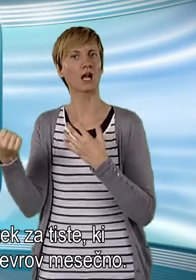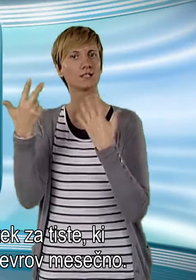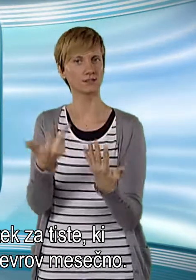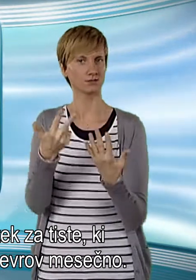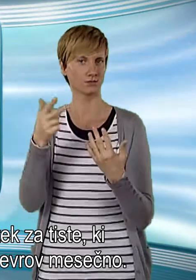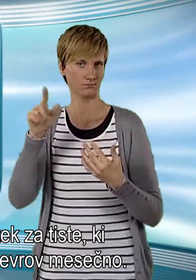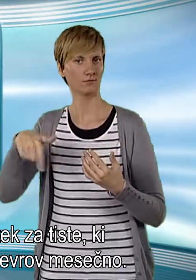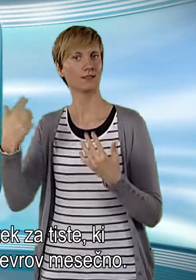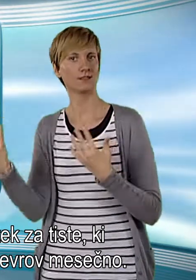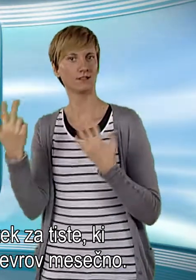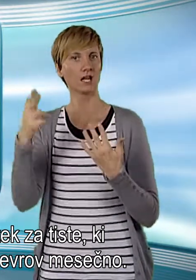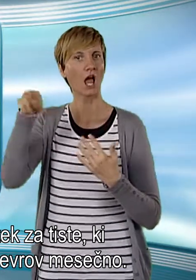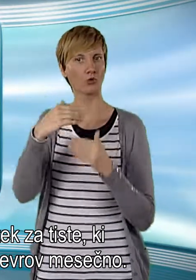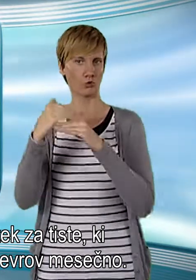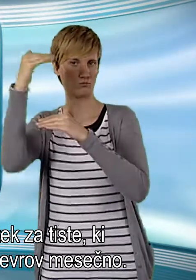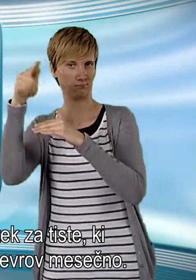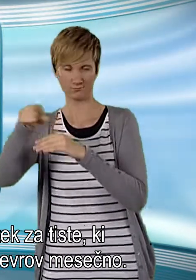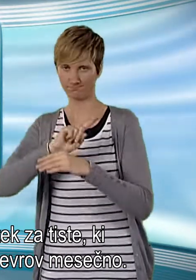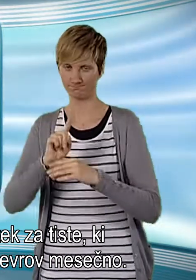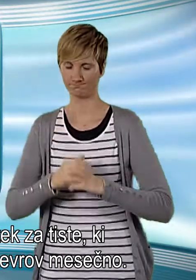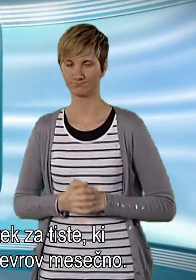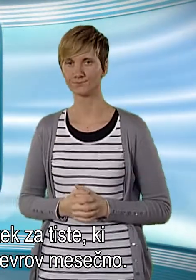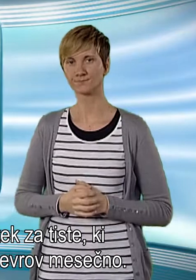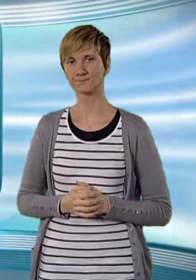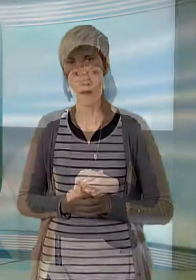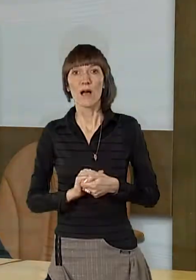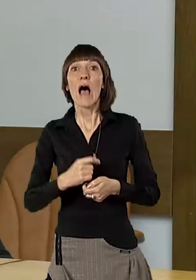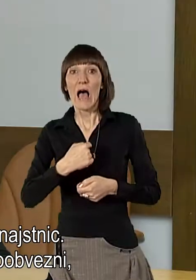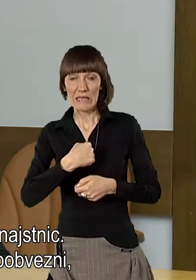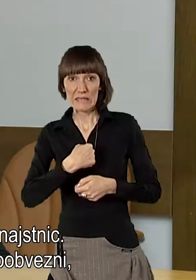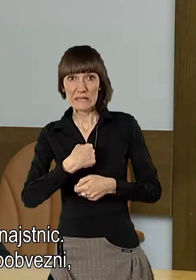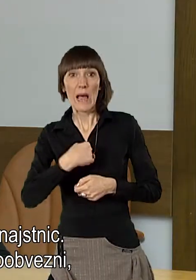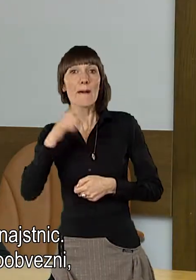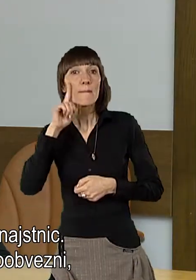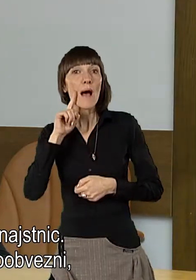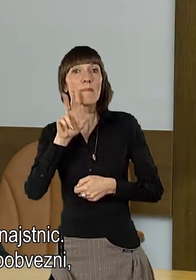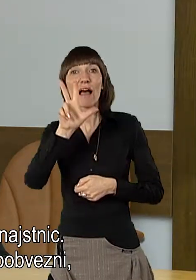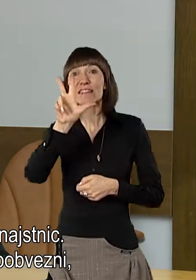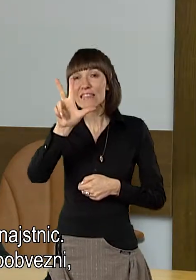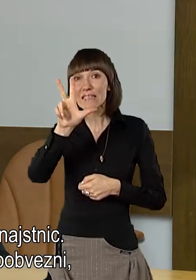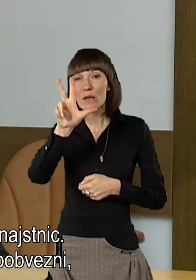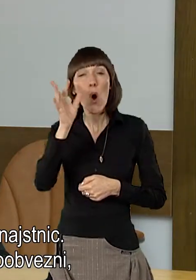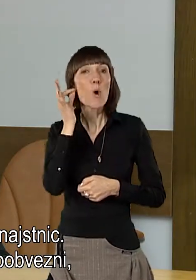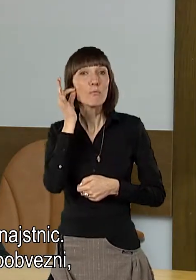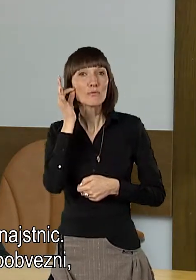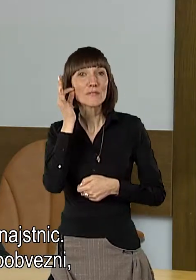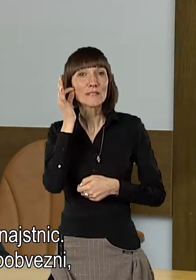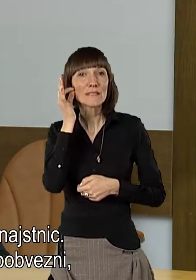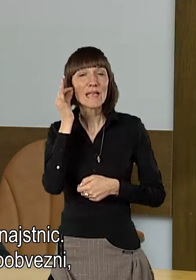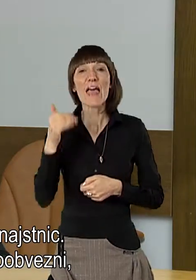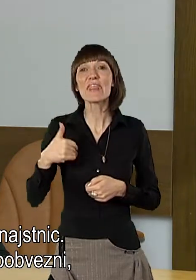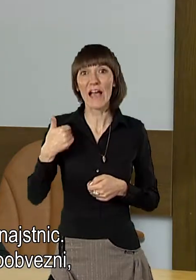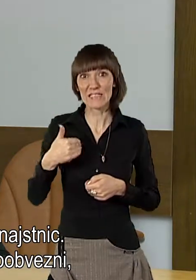631,93 evrov mesečno. Sem res mama treh najstnic, bom rekla,